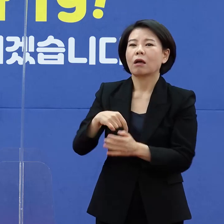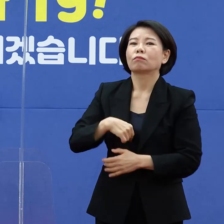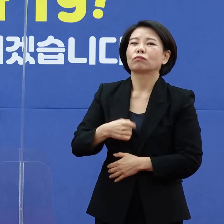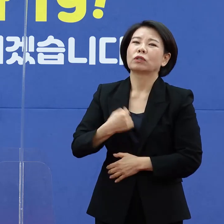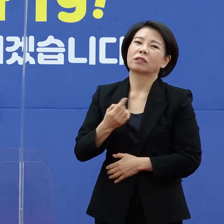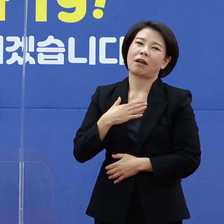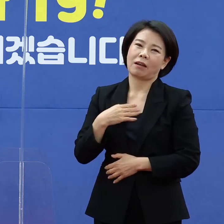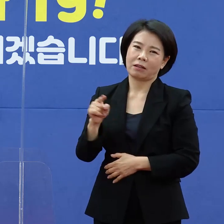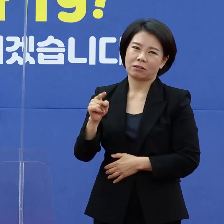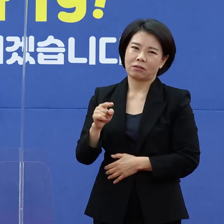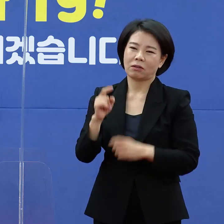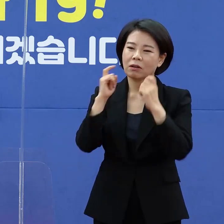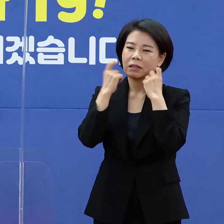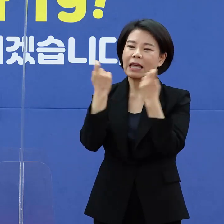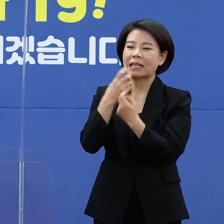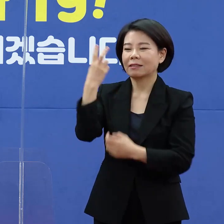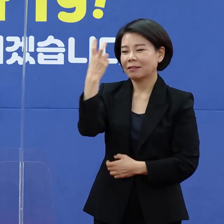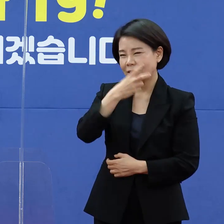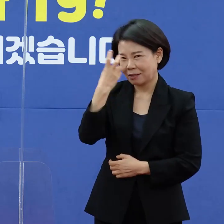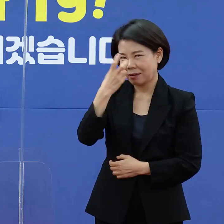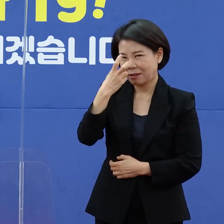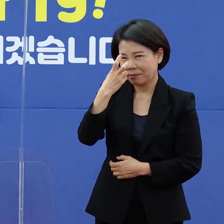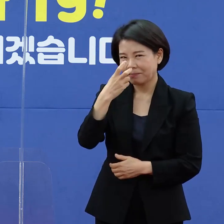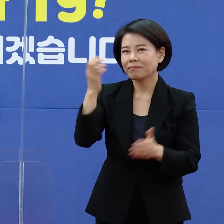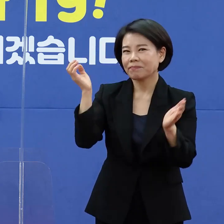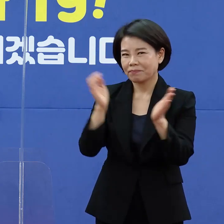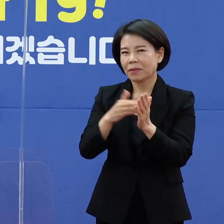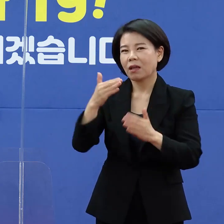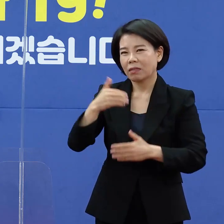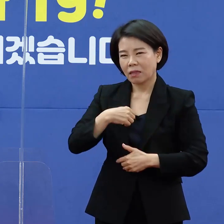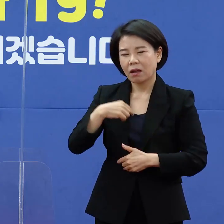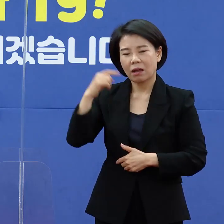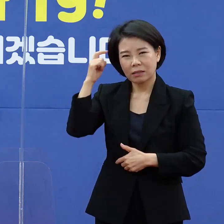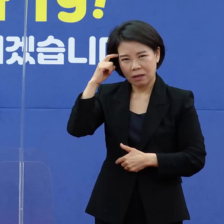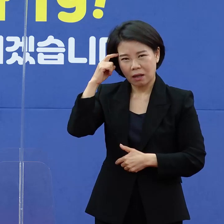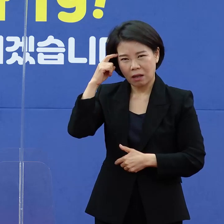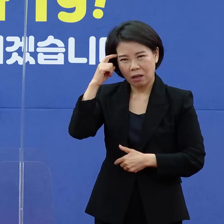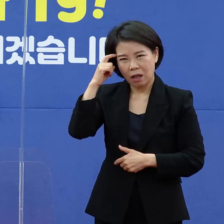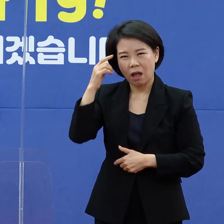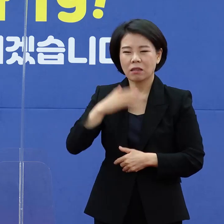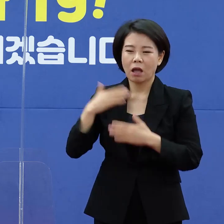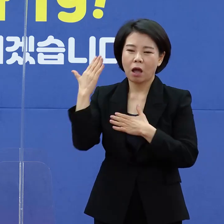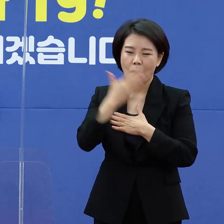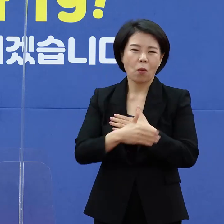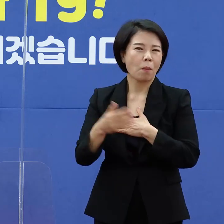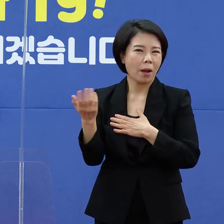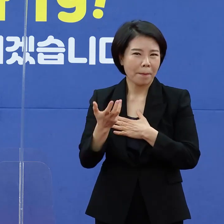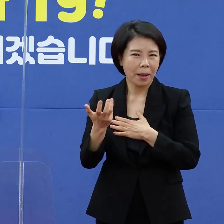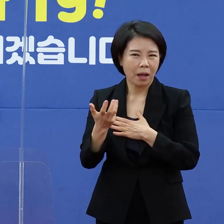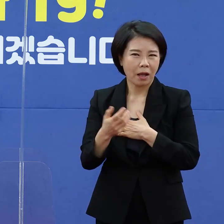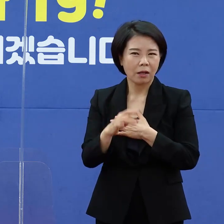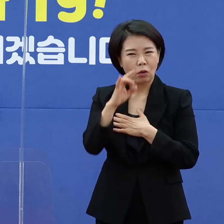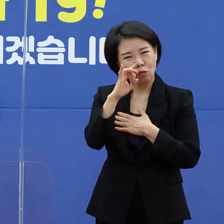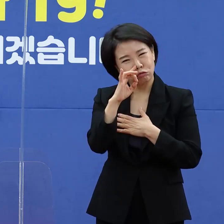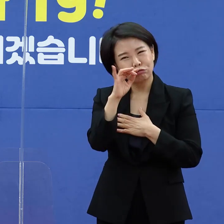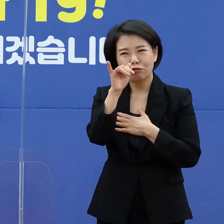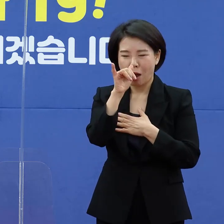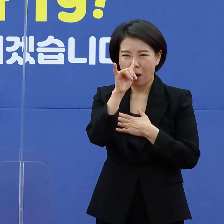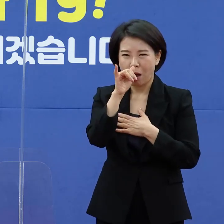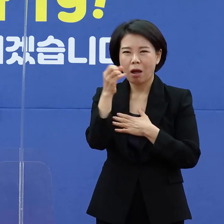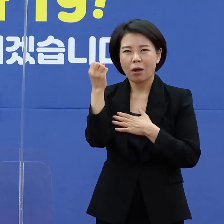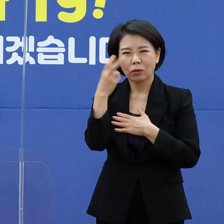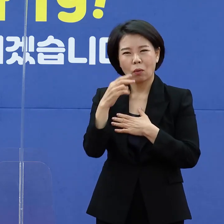스스로 자가 진단을 해서 내가 몸이 조금 아프거나 아니면 궁금한 게 있거나